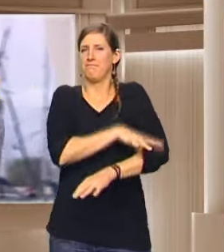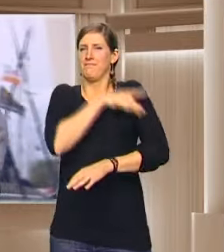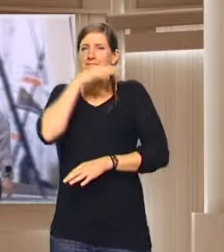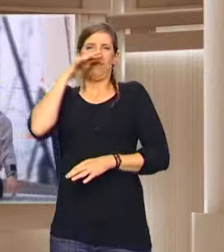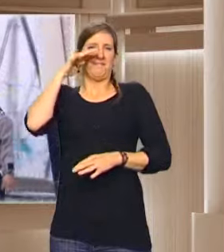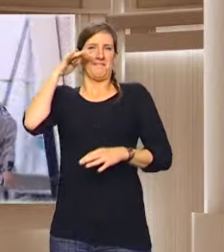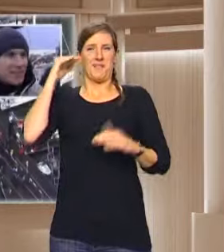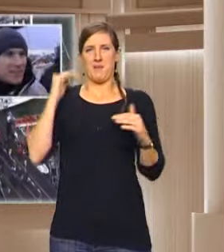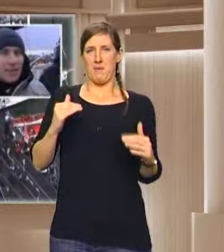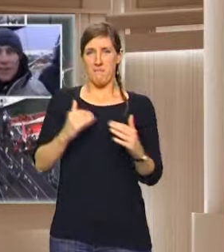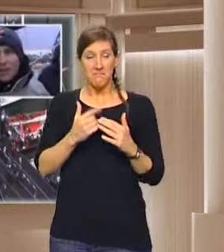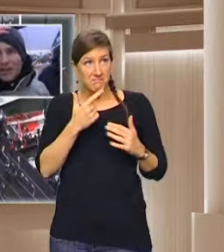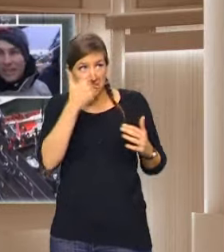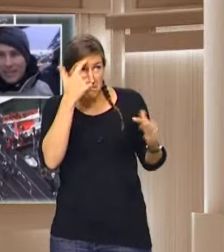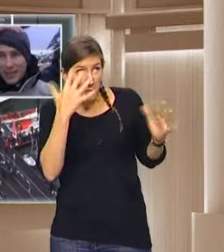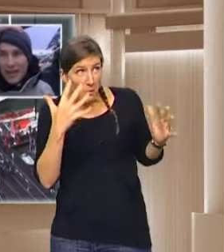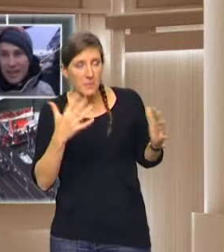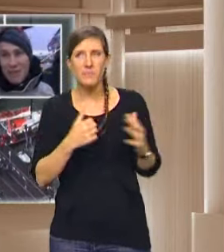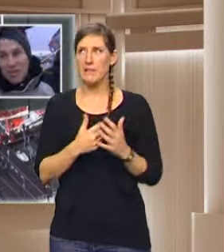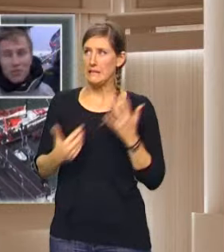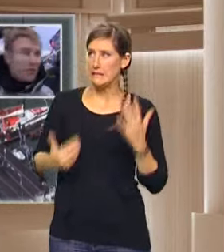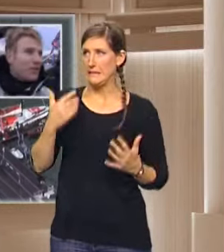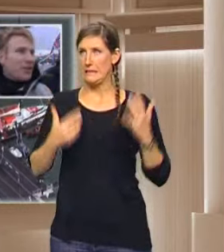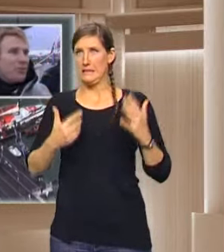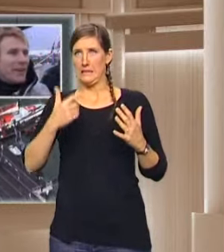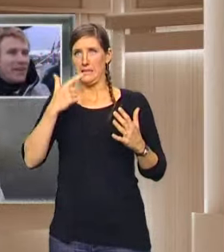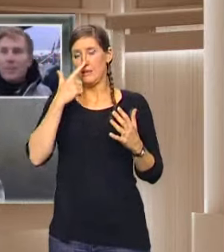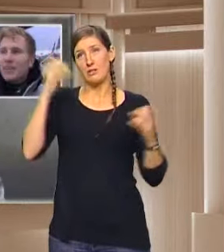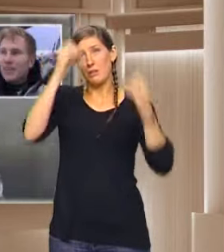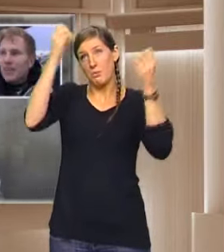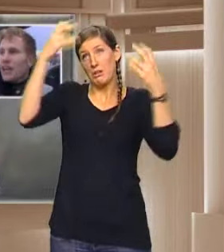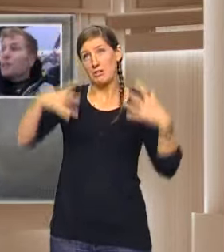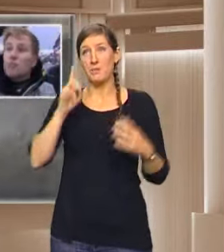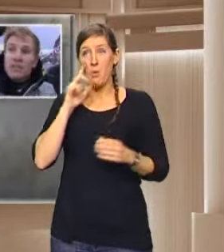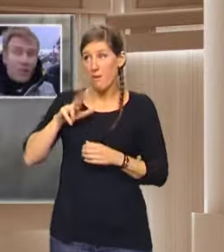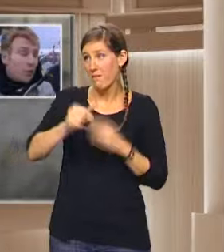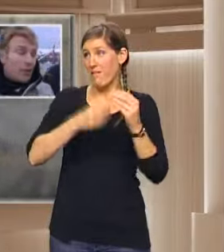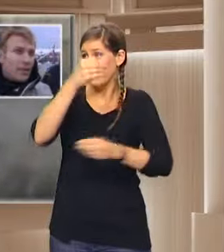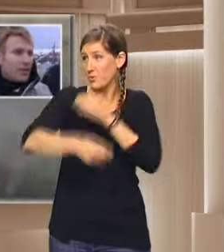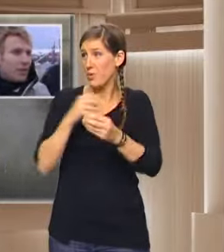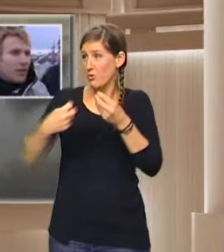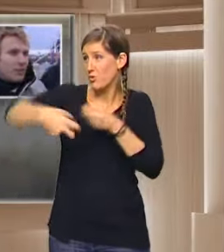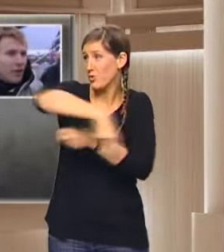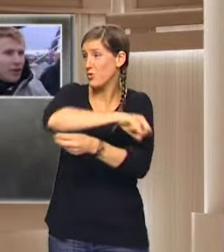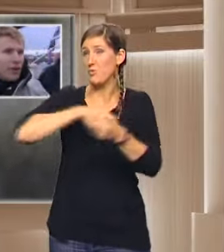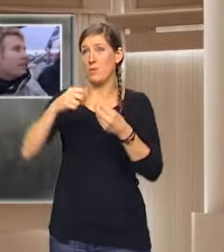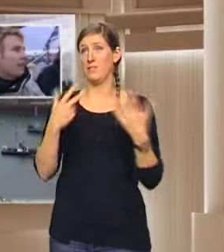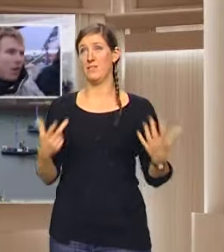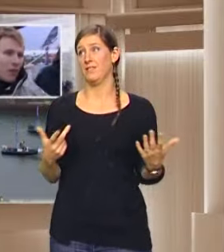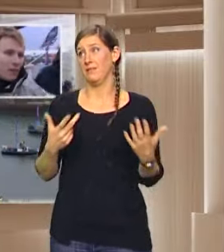Qu'est-ce qu'il se passe dans la tête ? Dans la tête, il y a la magie du Vendée qui opère. Et puis il y a le public dans le chenal qui va être là tout à l'heure. On va aller revoir